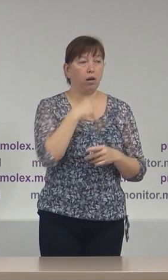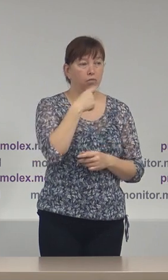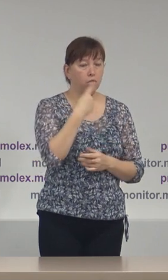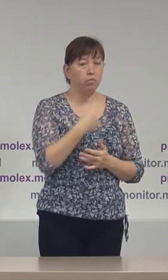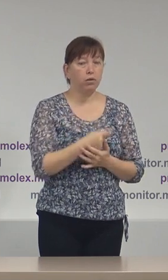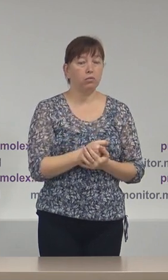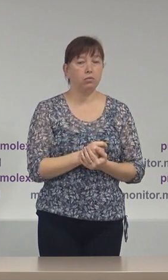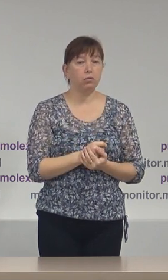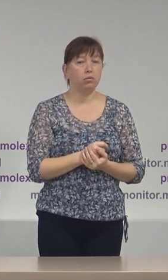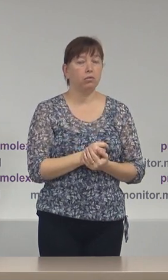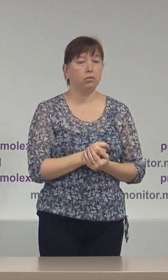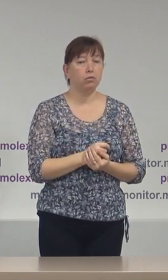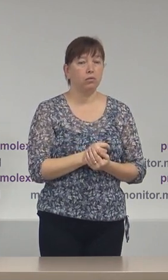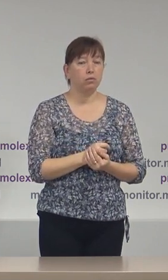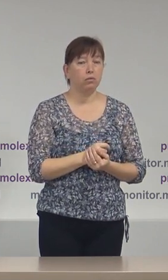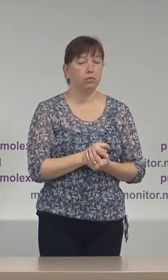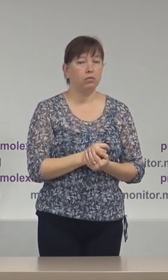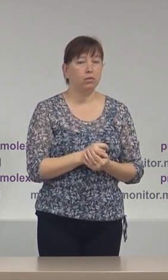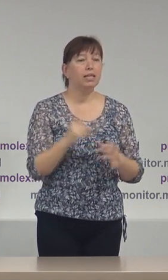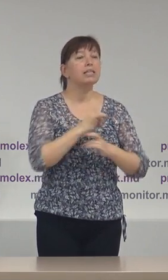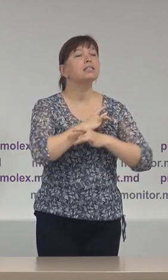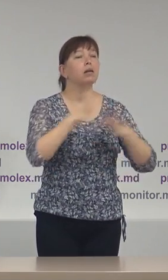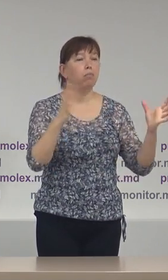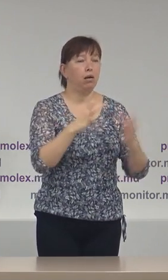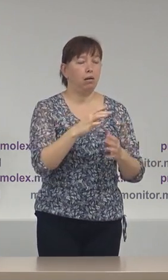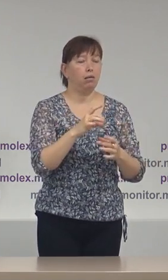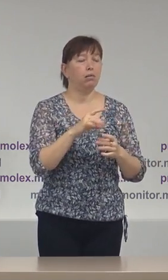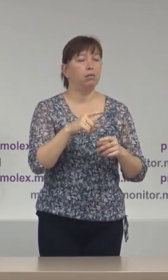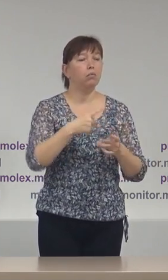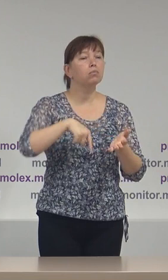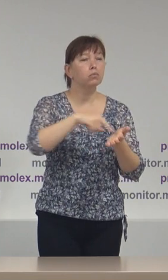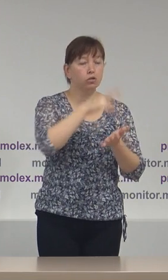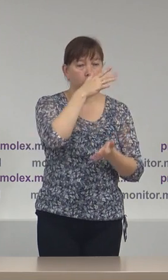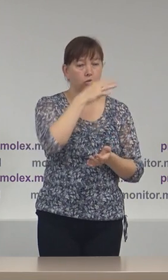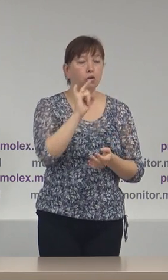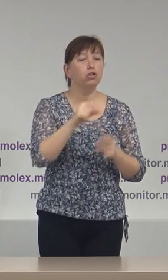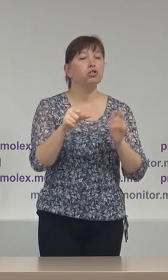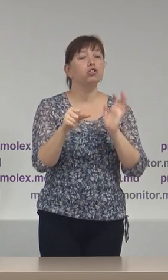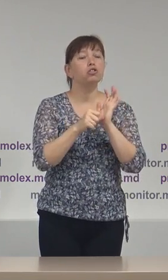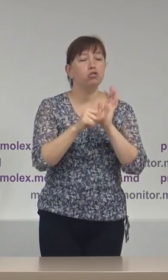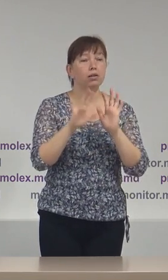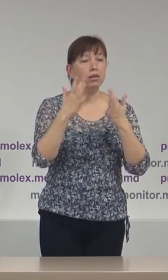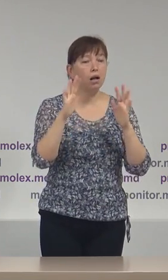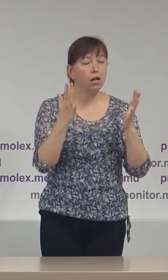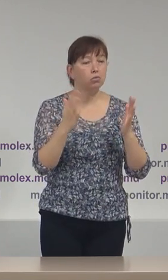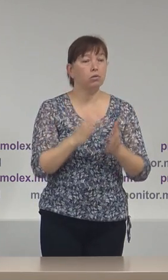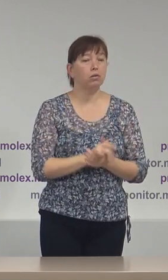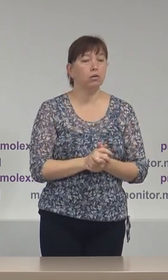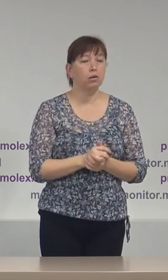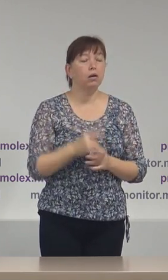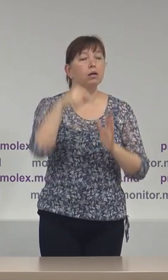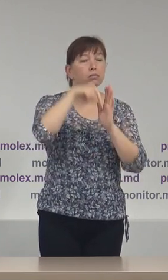legat de serbarea hramului municipiului Chișneu alte șase cazuri de încălcare a